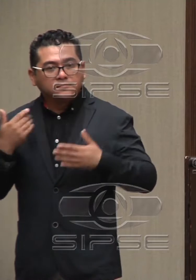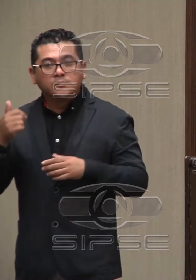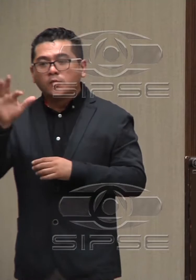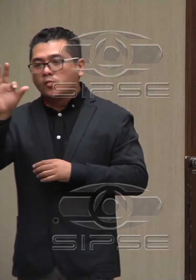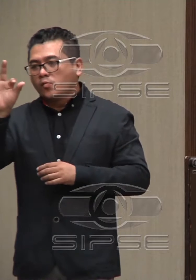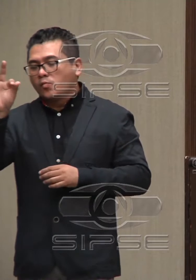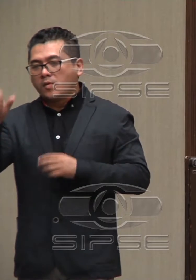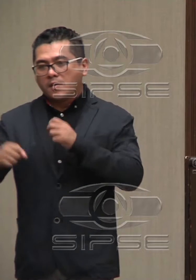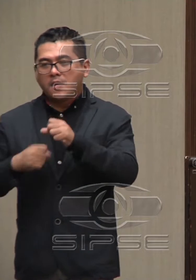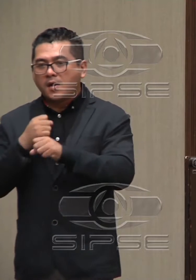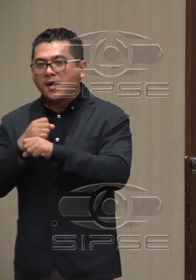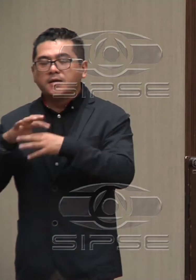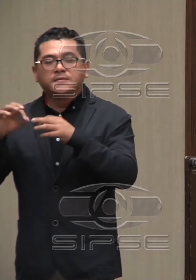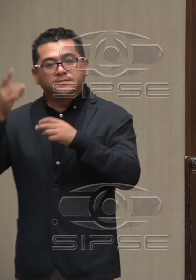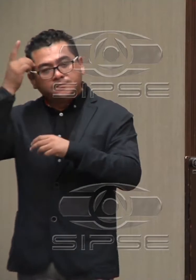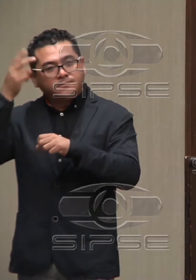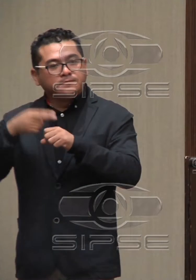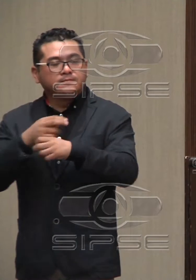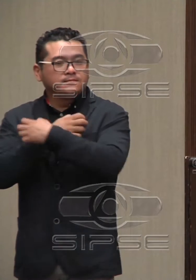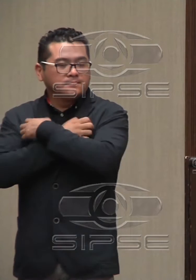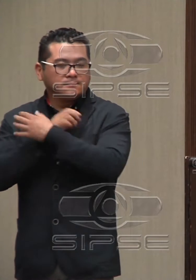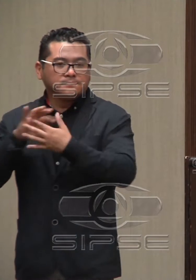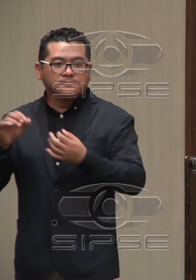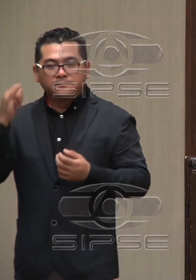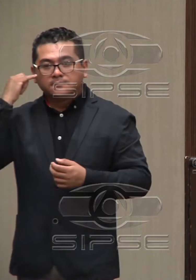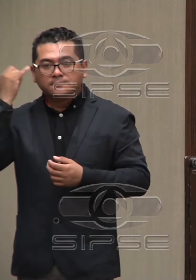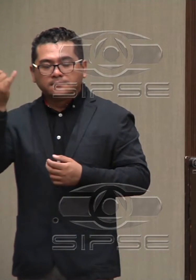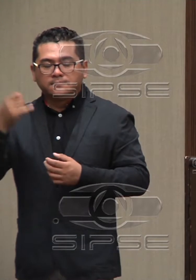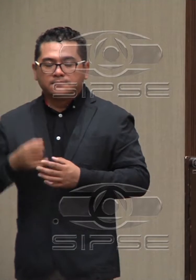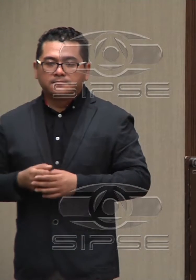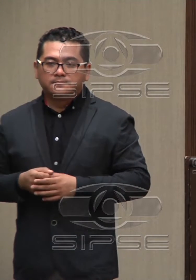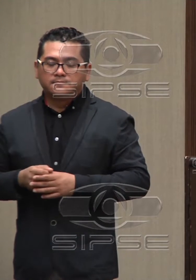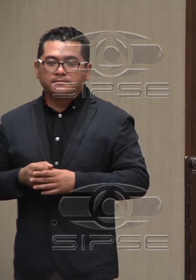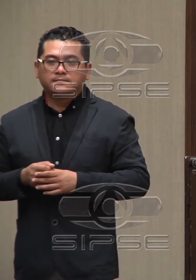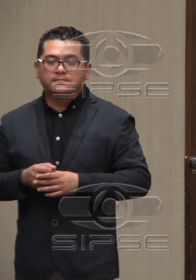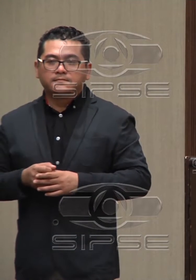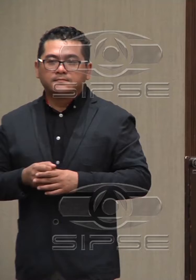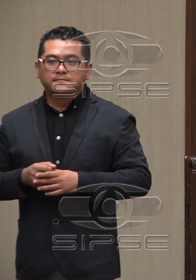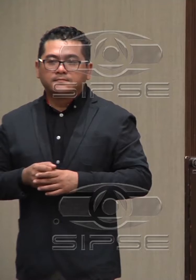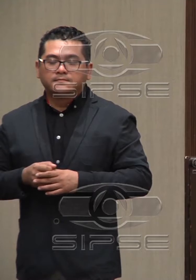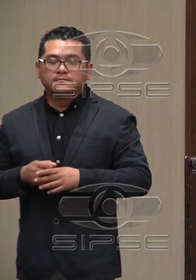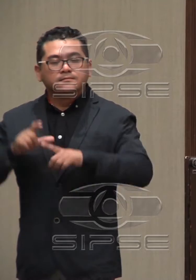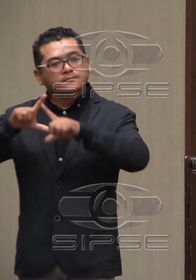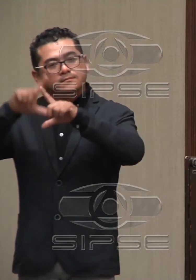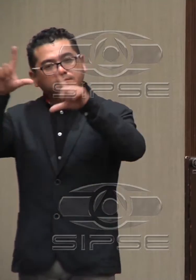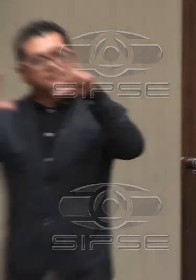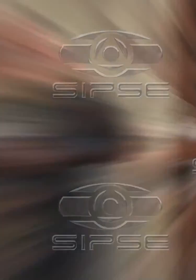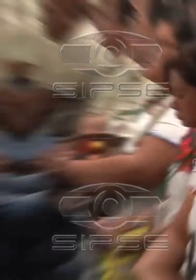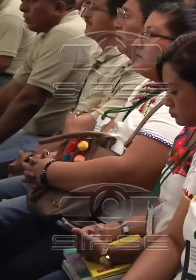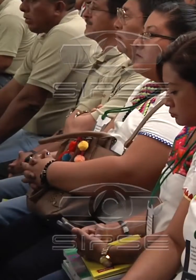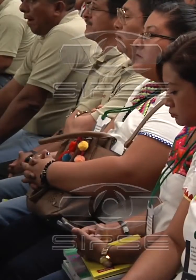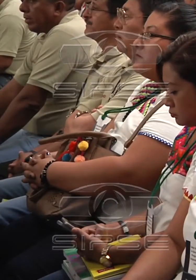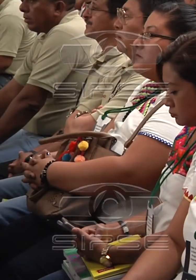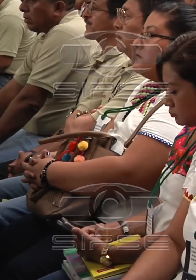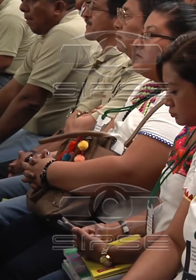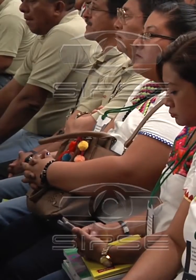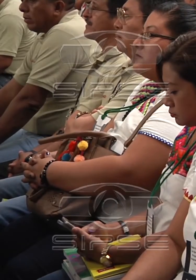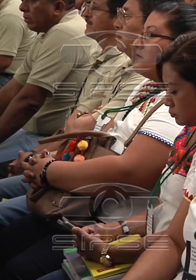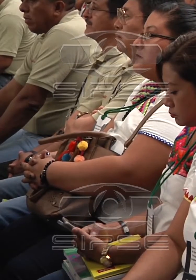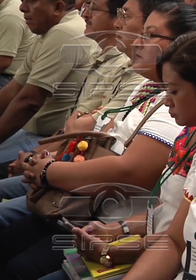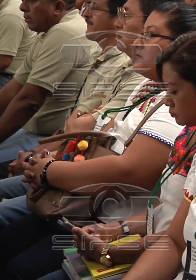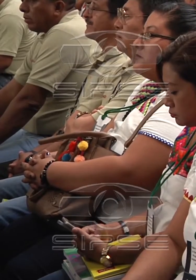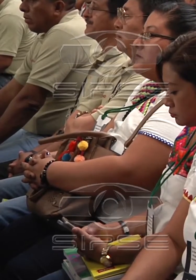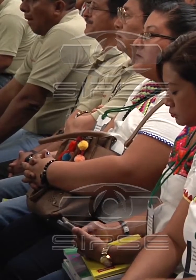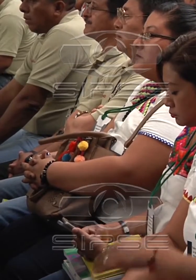los 40 años de la Dirección General de Educación Indígena a nivel nacional. La funcionaria